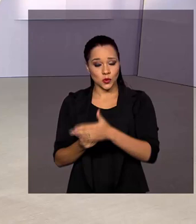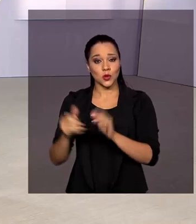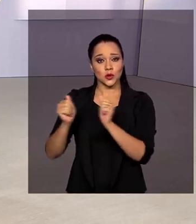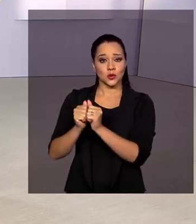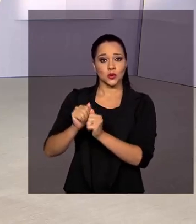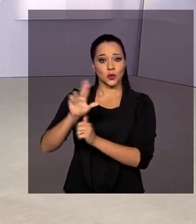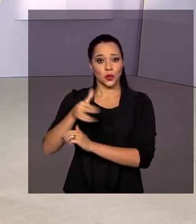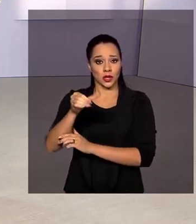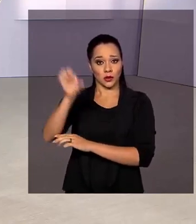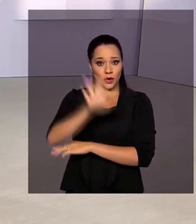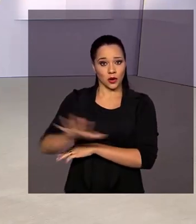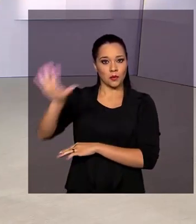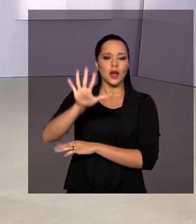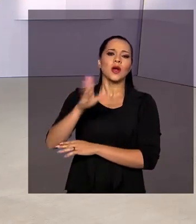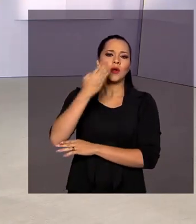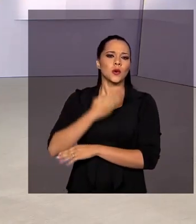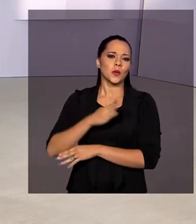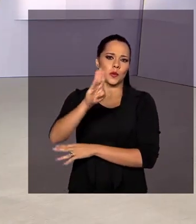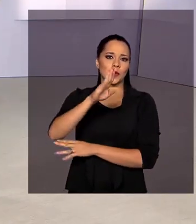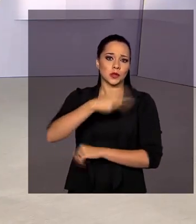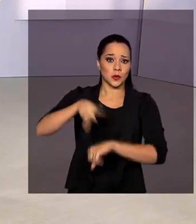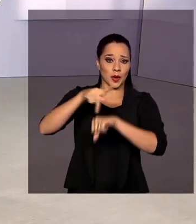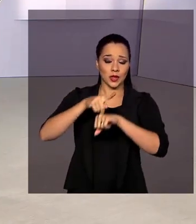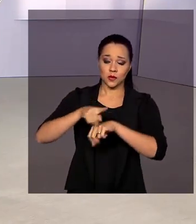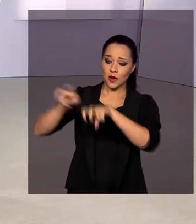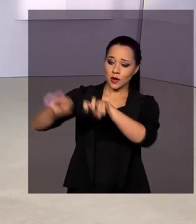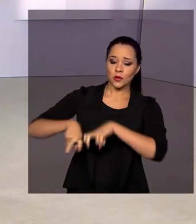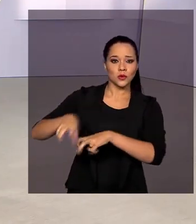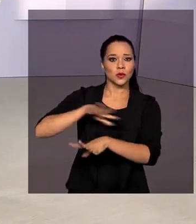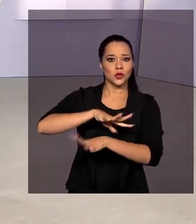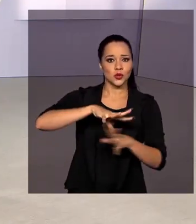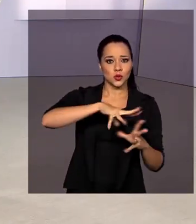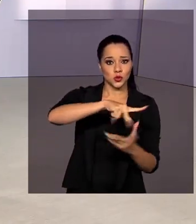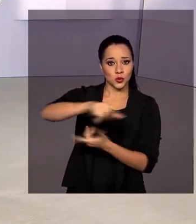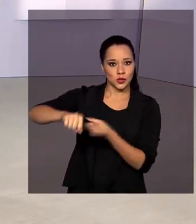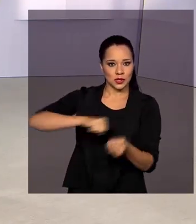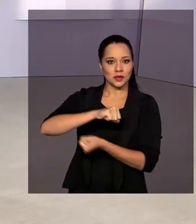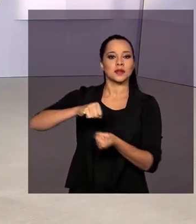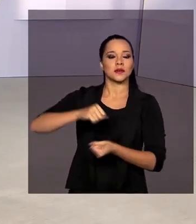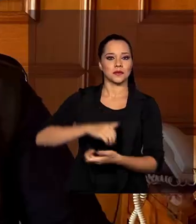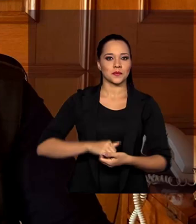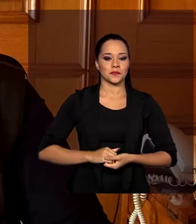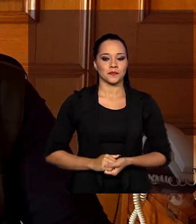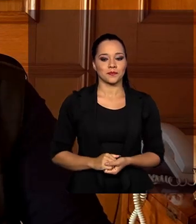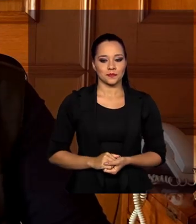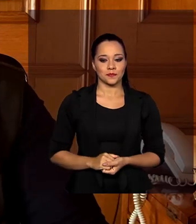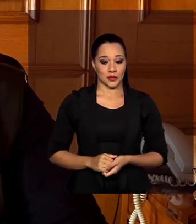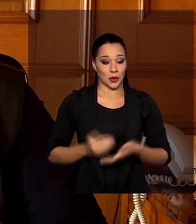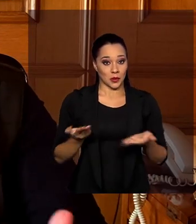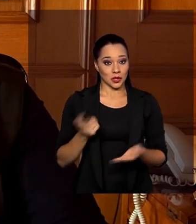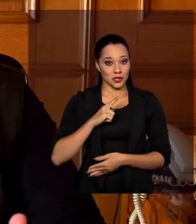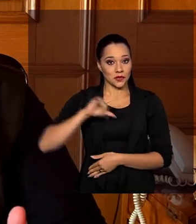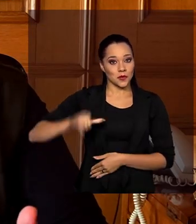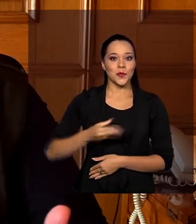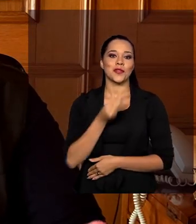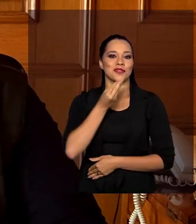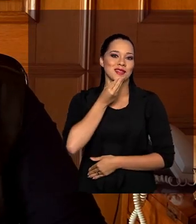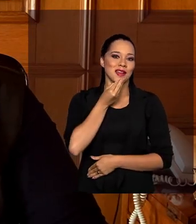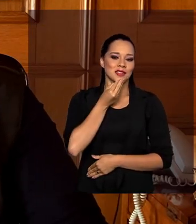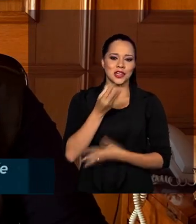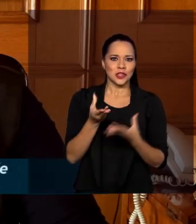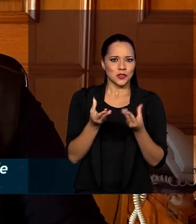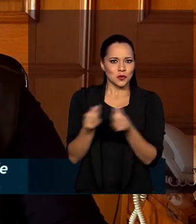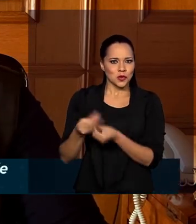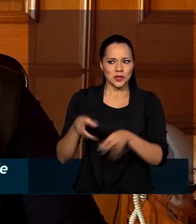reforçar o compromisso do país com uma agricultura sustentável. Tive a oportunidade de colocar muitos